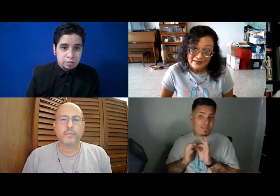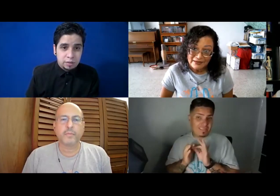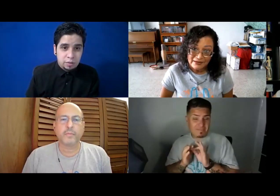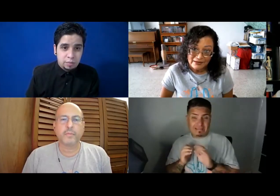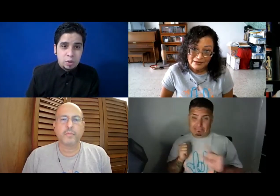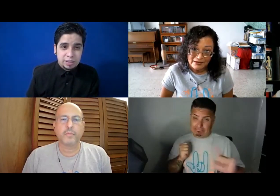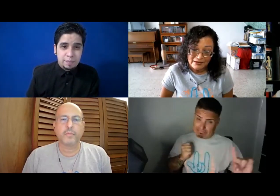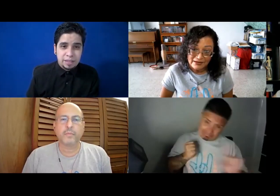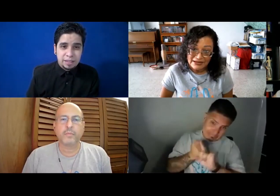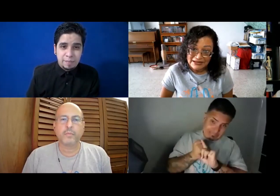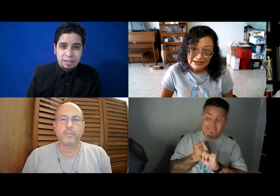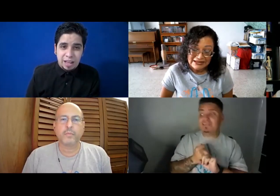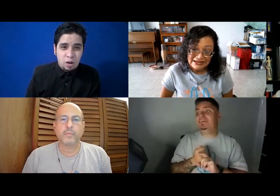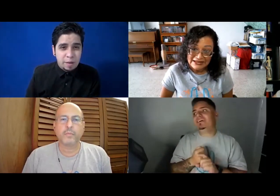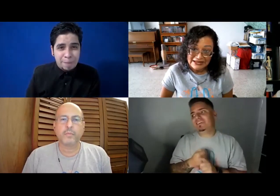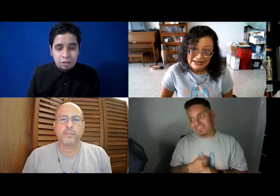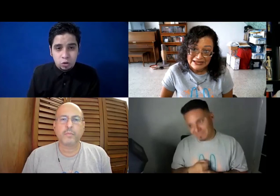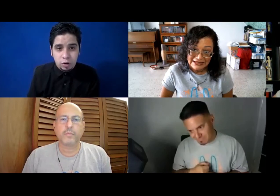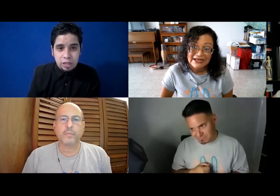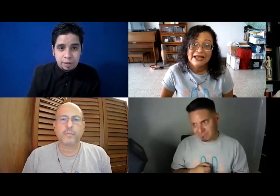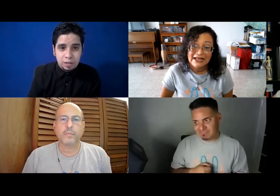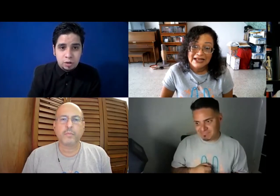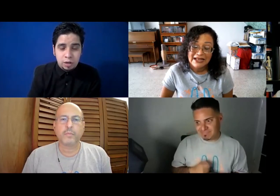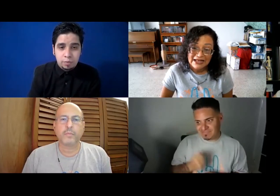bueno, como intérprete, realmente, algo que me impactó fuertemente, por ejemplo,